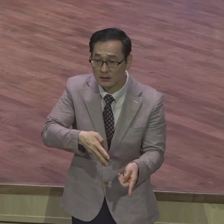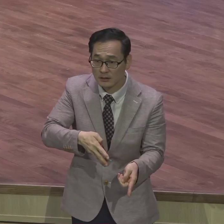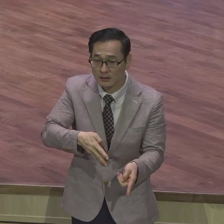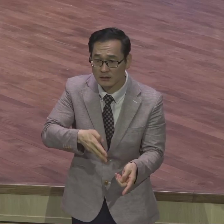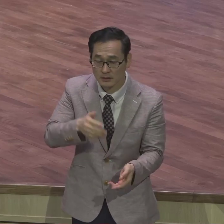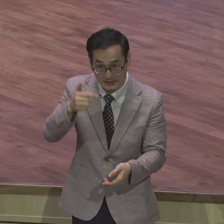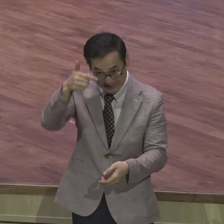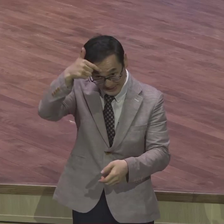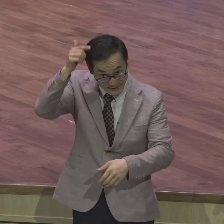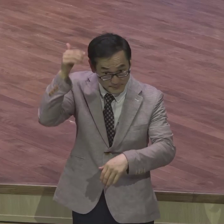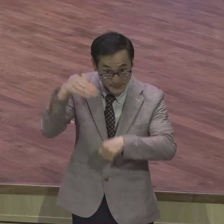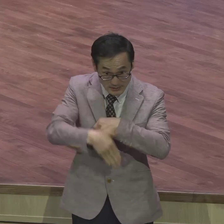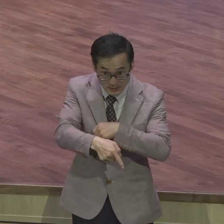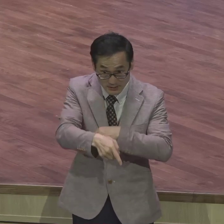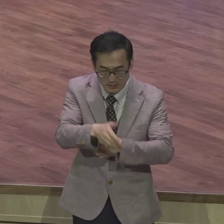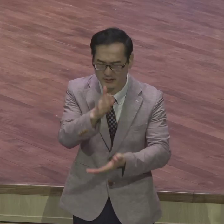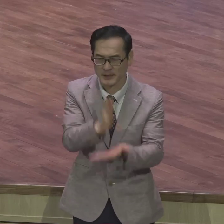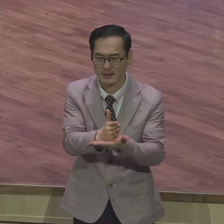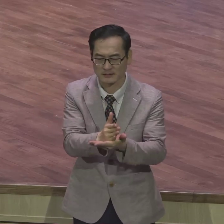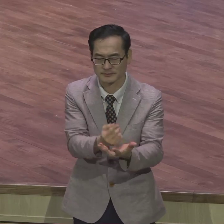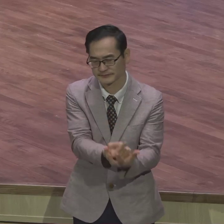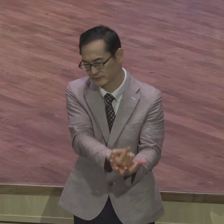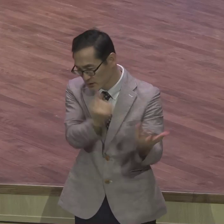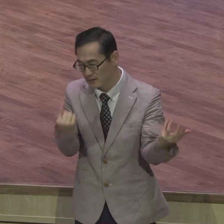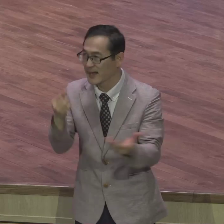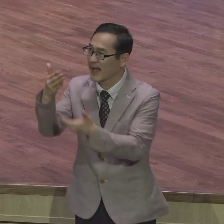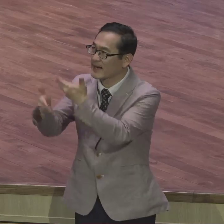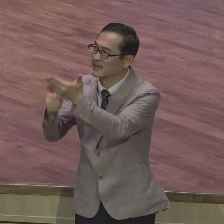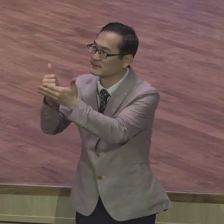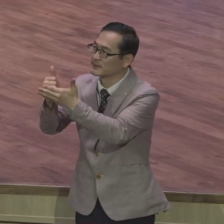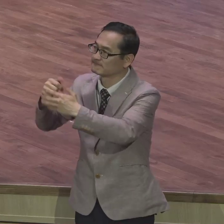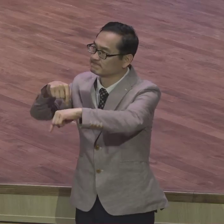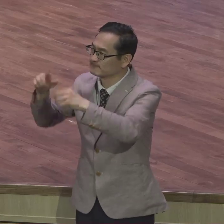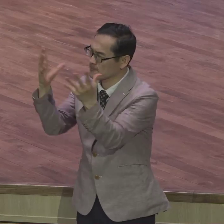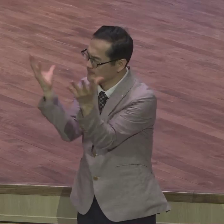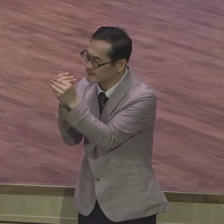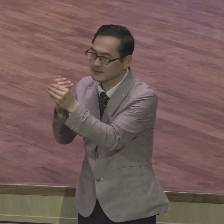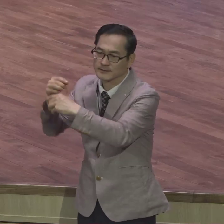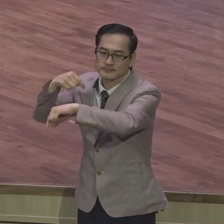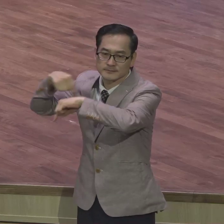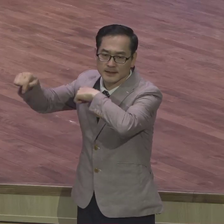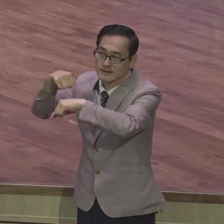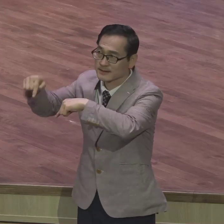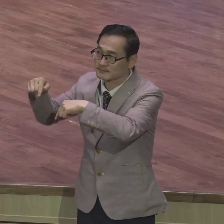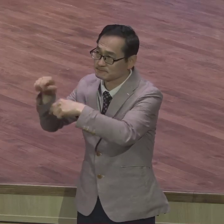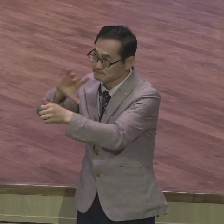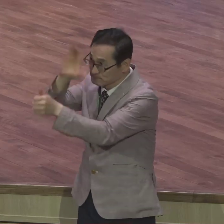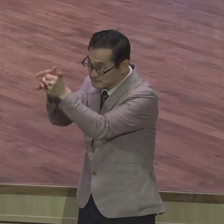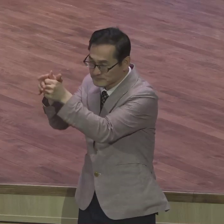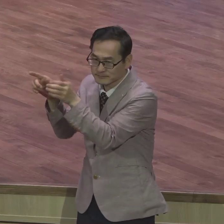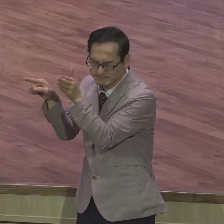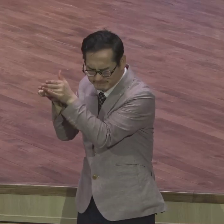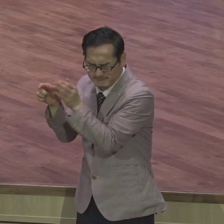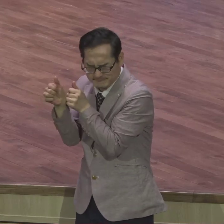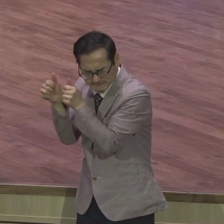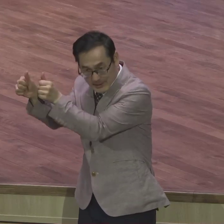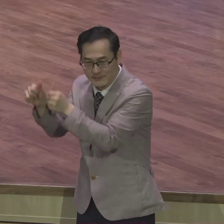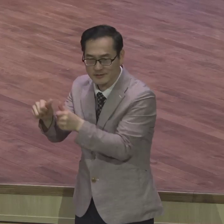하나님의 절대주권 하나님의 절대주권적 신앙생활이 가진 불의 체지라 되시기를 바라며